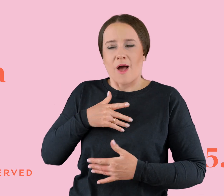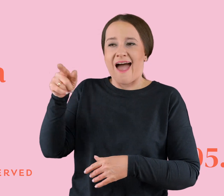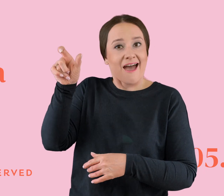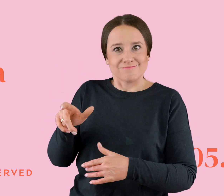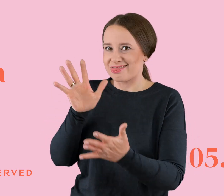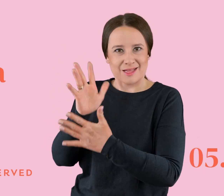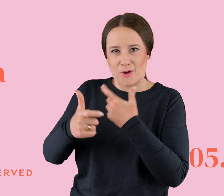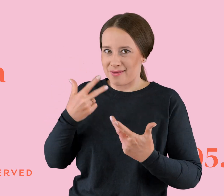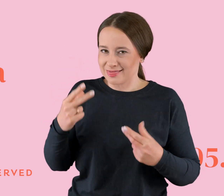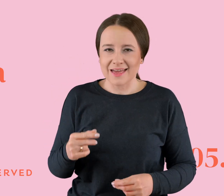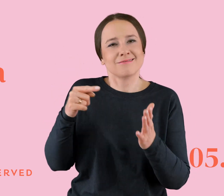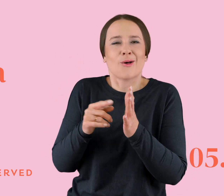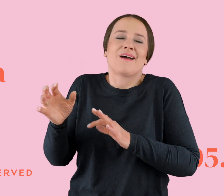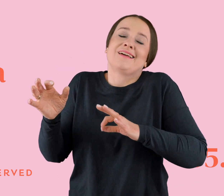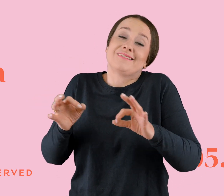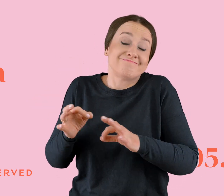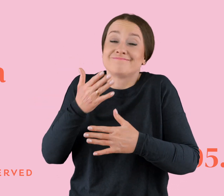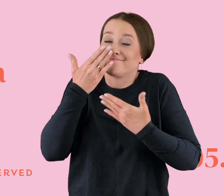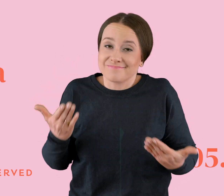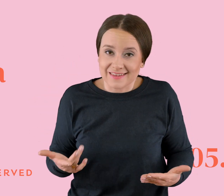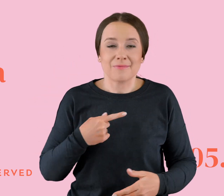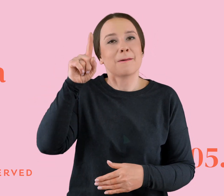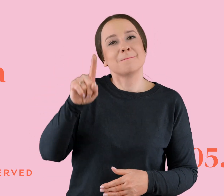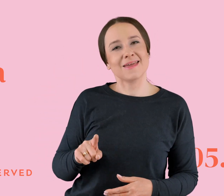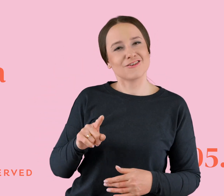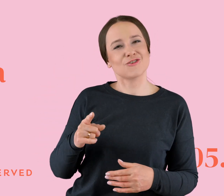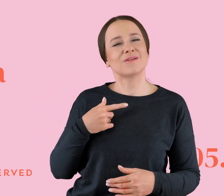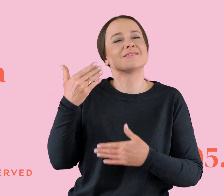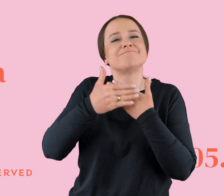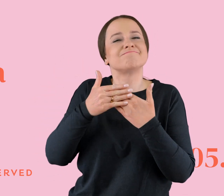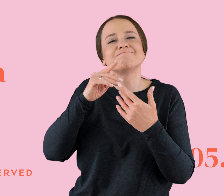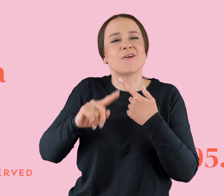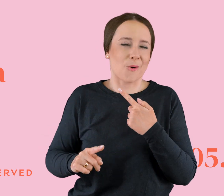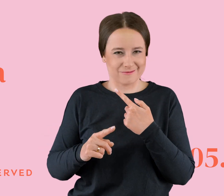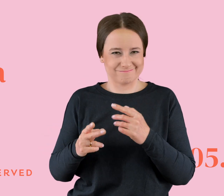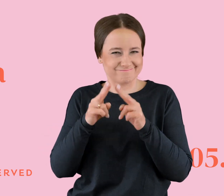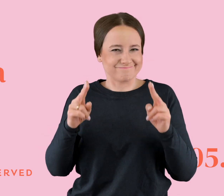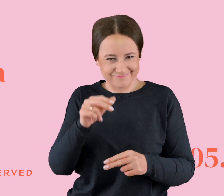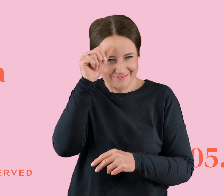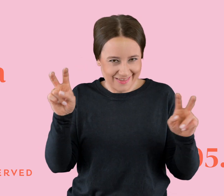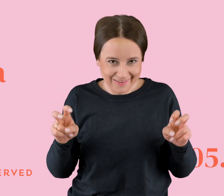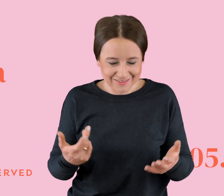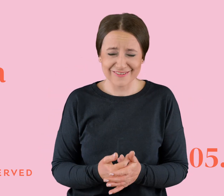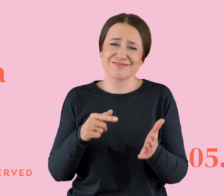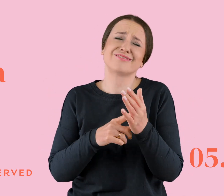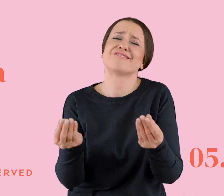No i historia była w ogóle typowa. Najpierw był taki miesiąc miodowy. I to był ten wspaniały moment, ten przewspaniały moment,